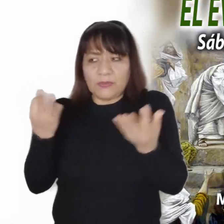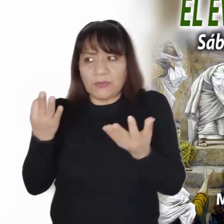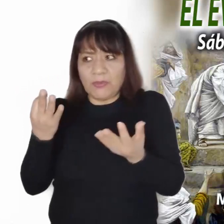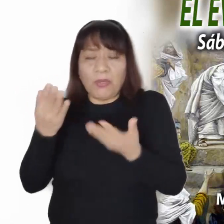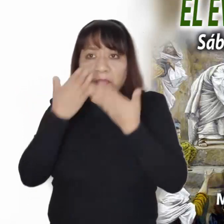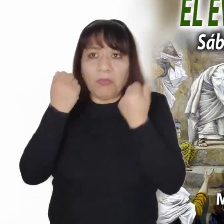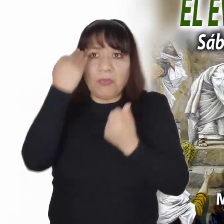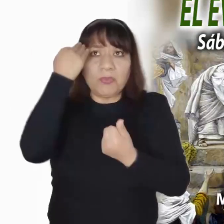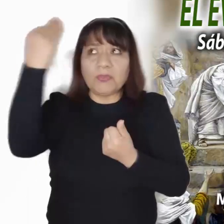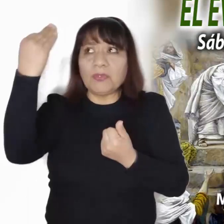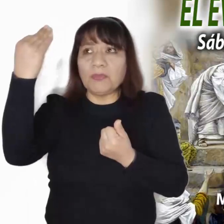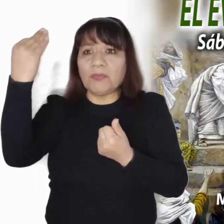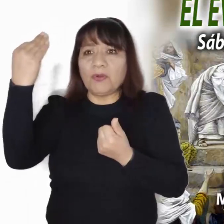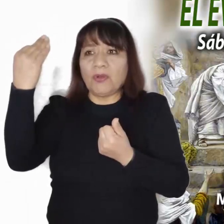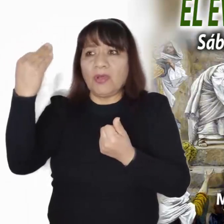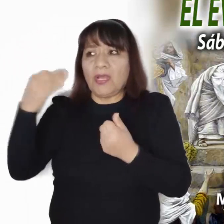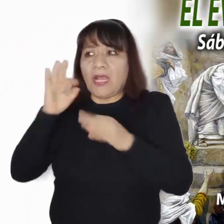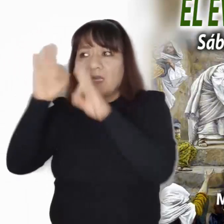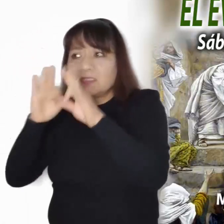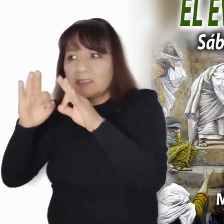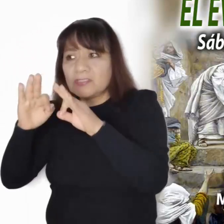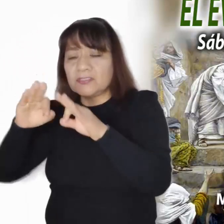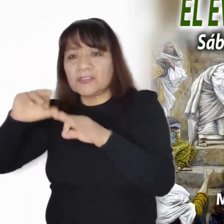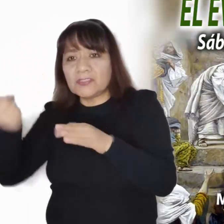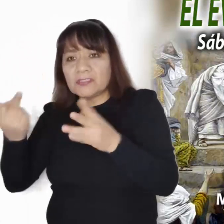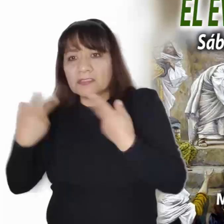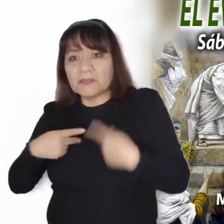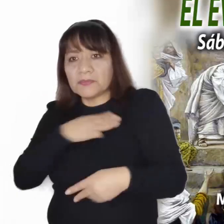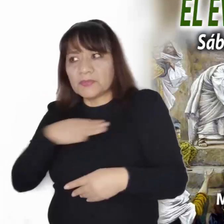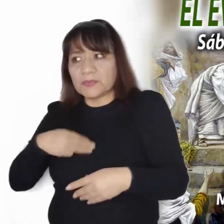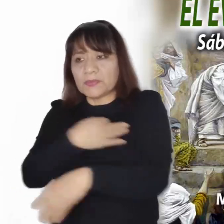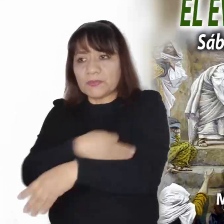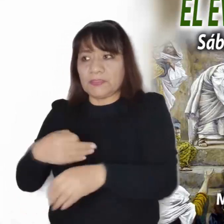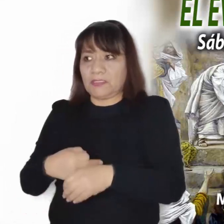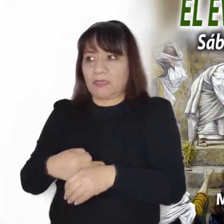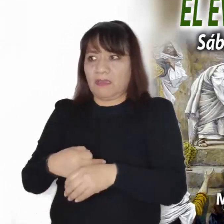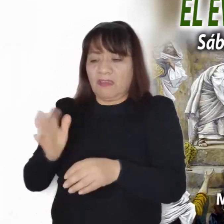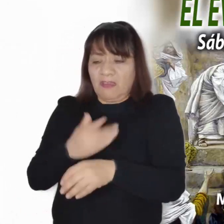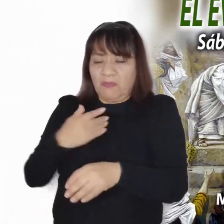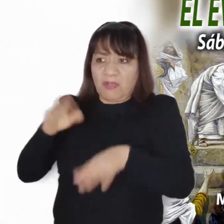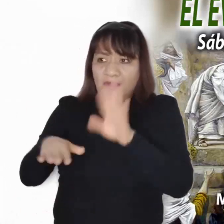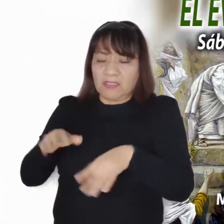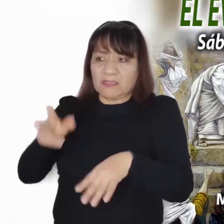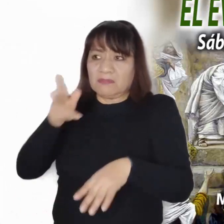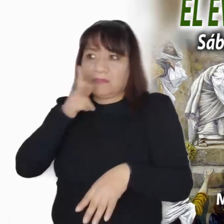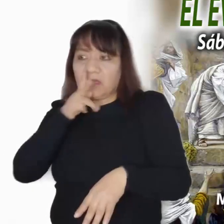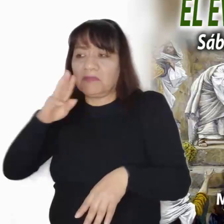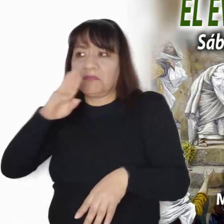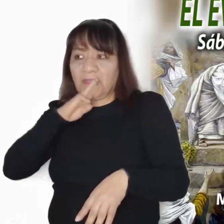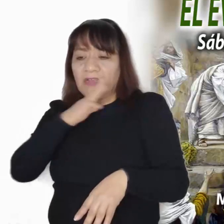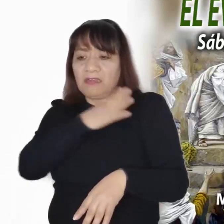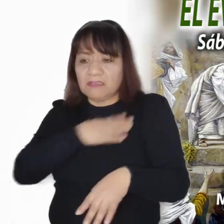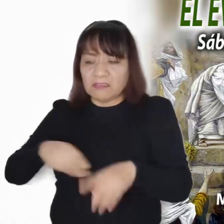disposición. ¿Cómo duele un desprecio de las personas que amamos y están más